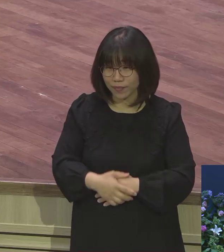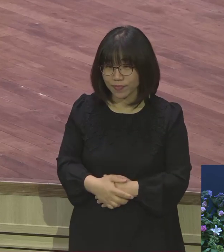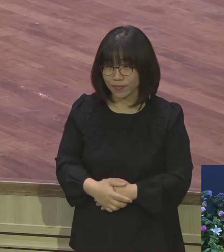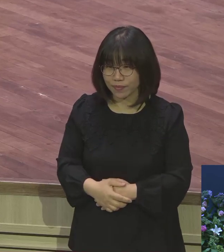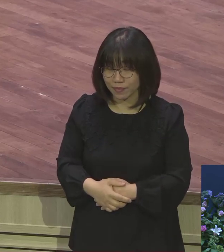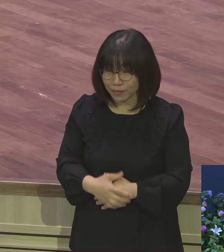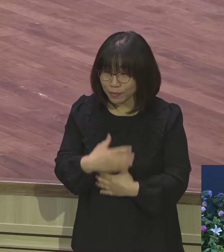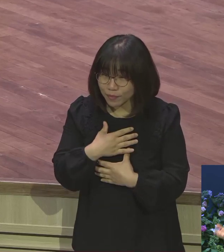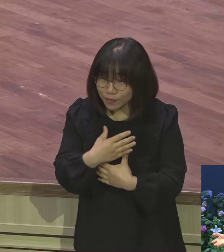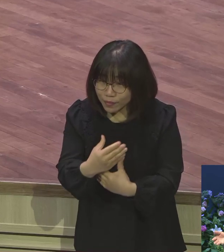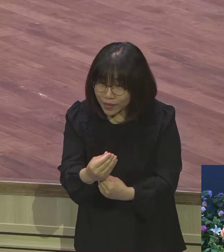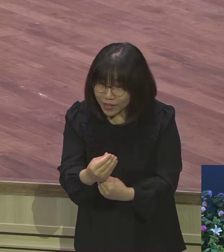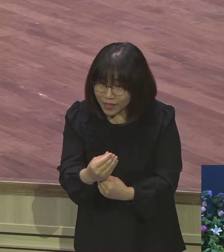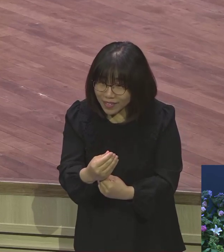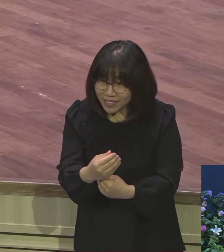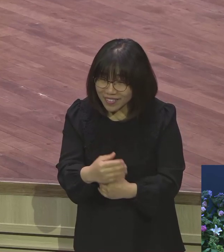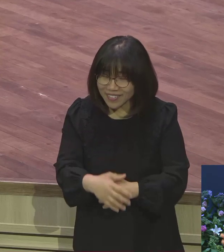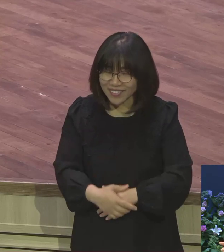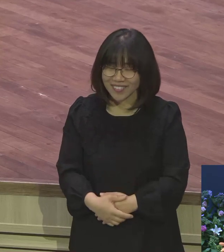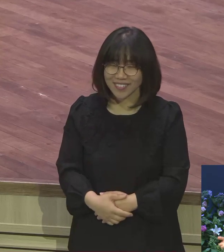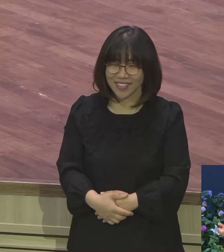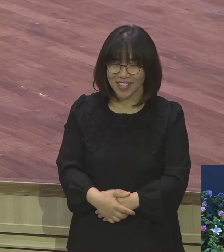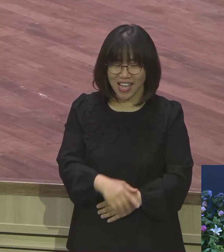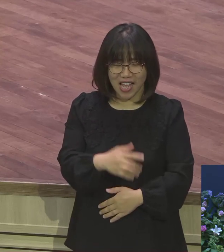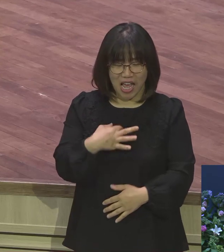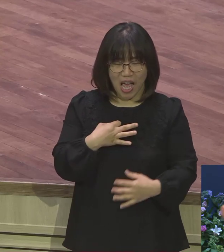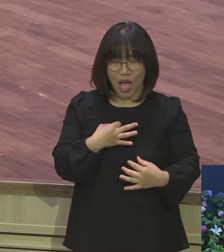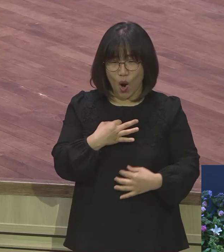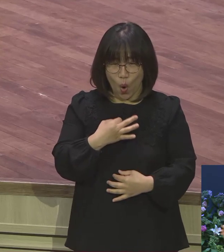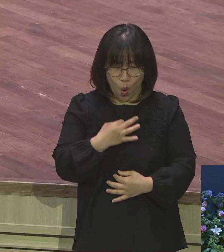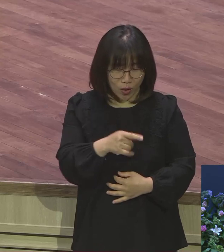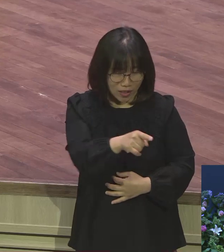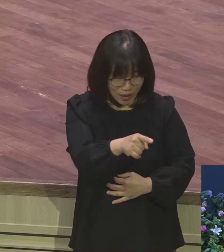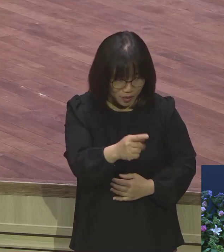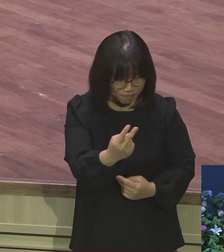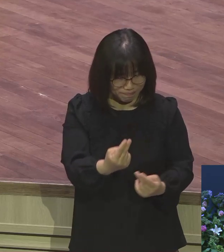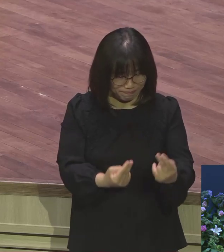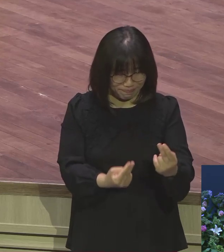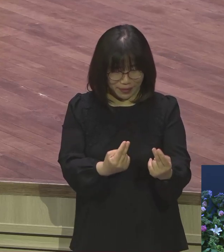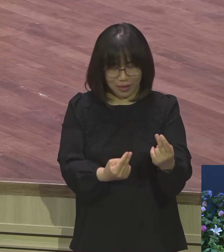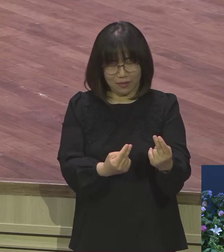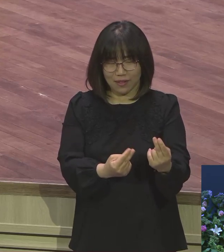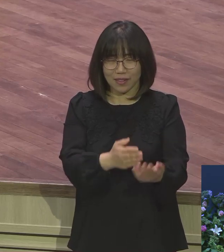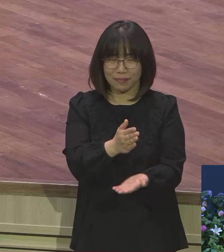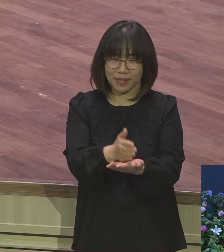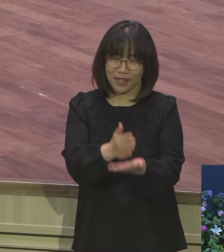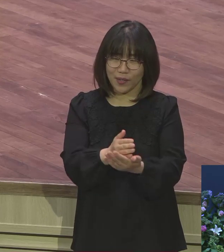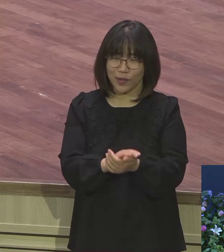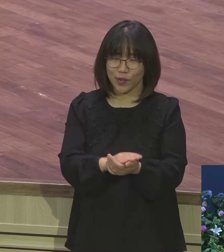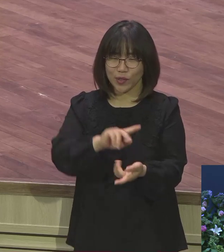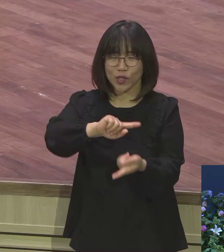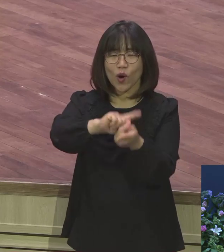얼마나 편안해 무슨 옷을 입었든 무슨 모습을 입었든 아 상관없어 그냥 우리는 형제 자매야 맞아요.